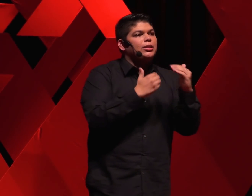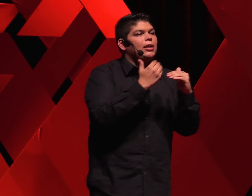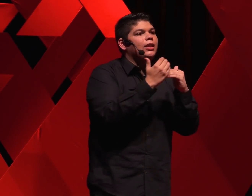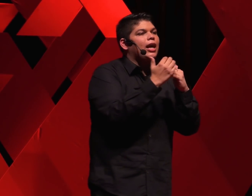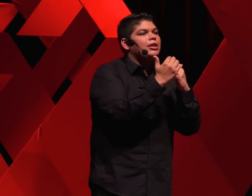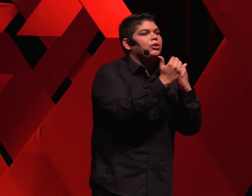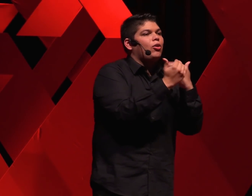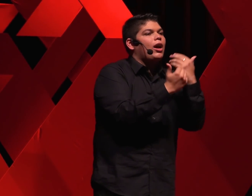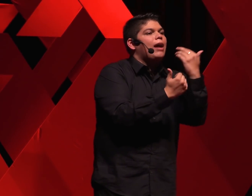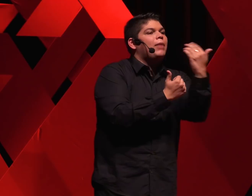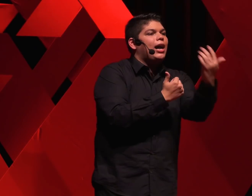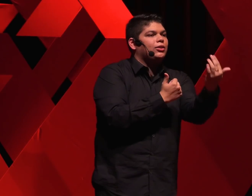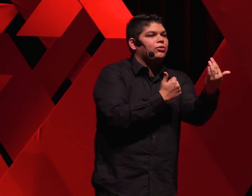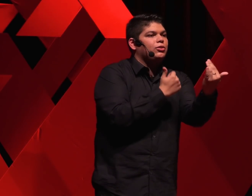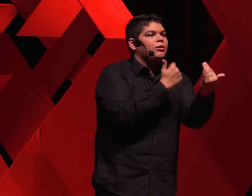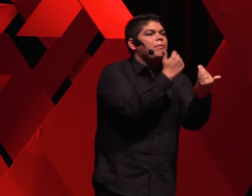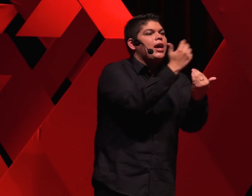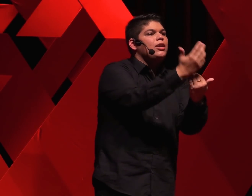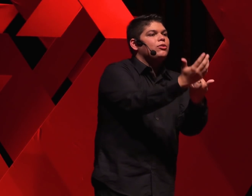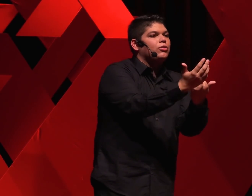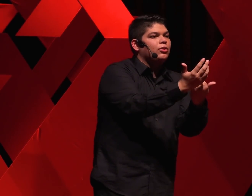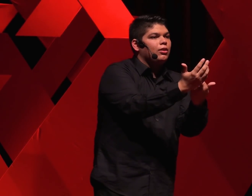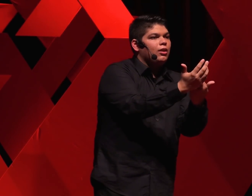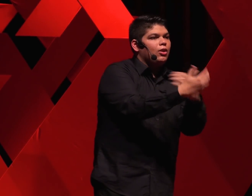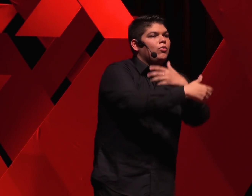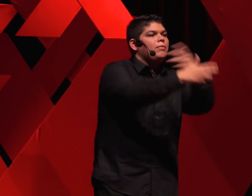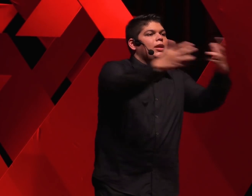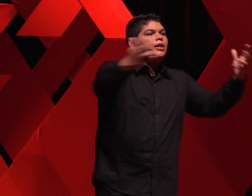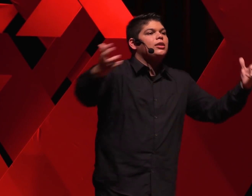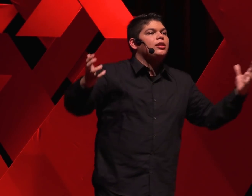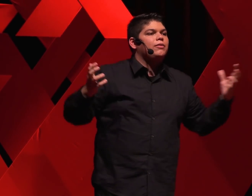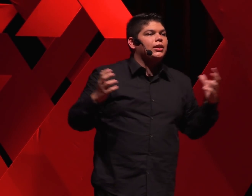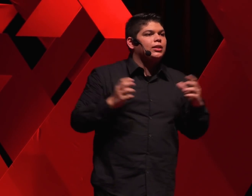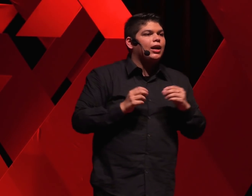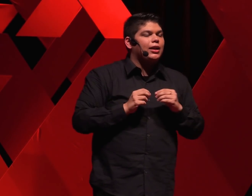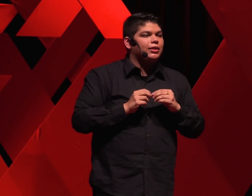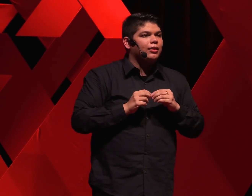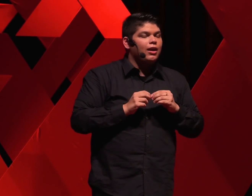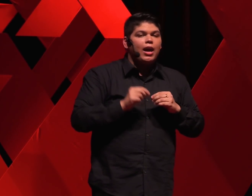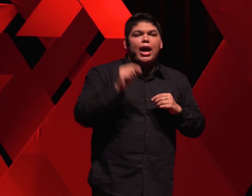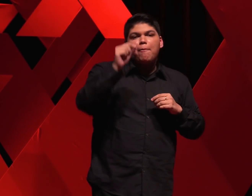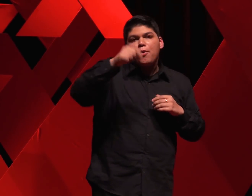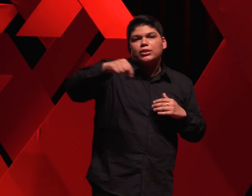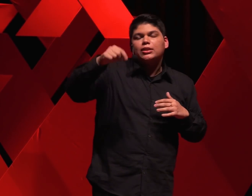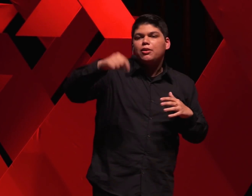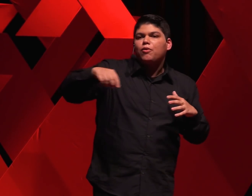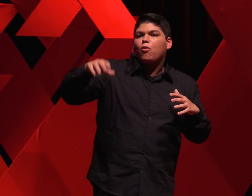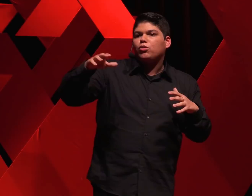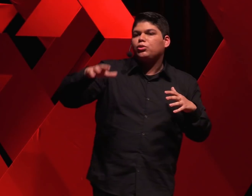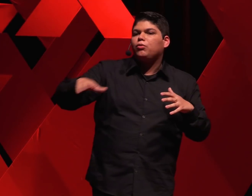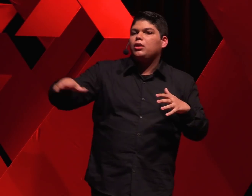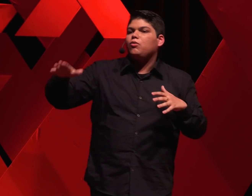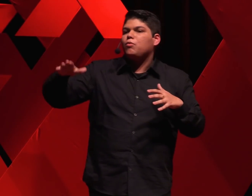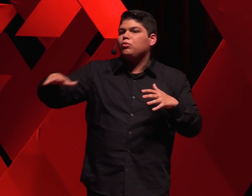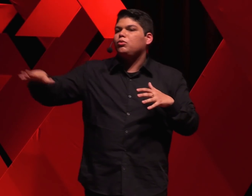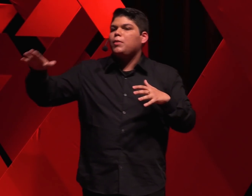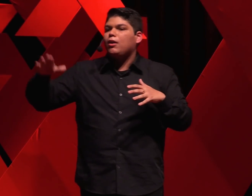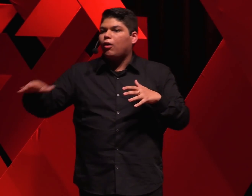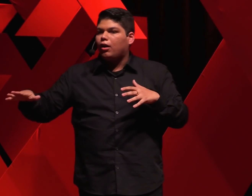possibilidade de trocar abraços, beijos num ambiente de diversidade é possível construir um mundo melhor